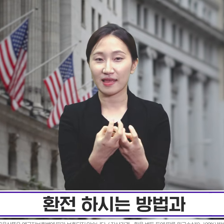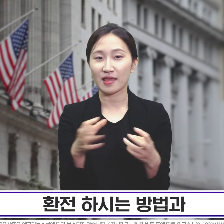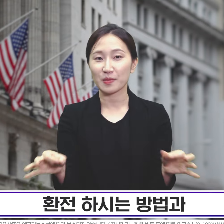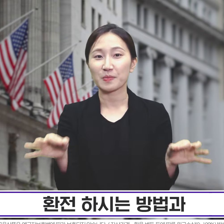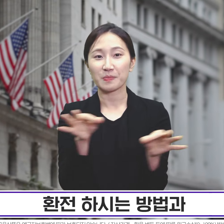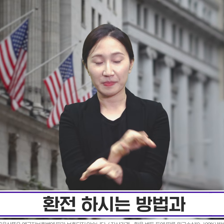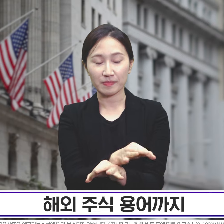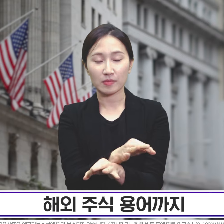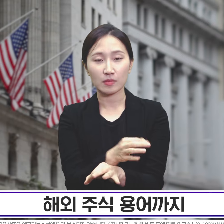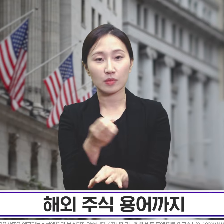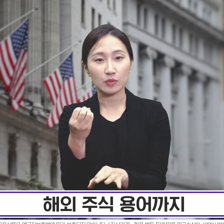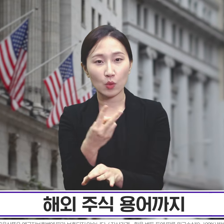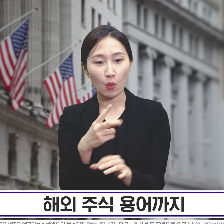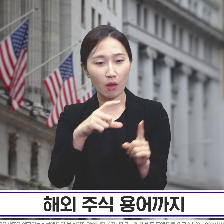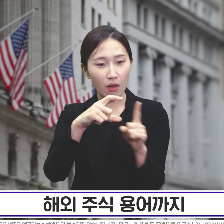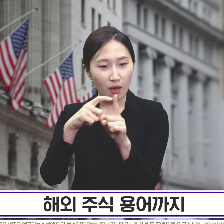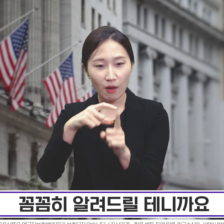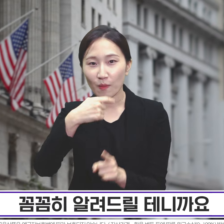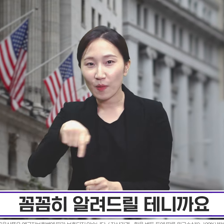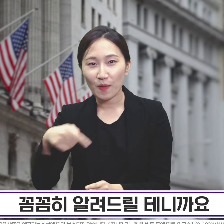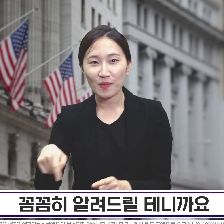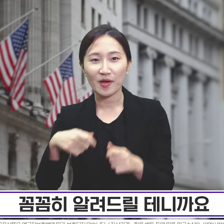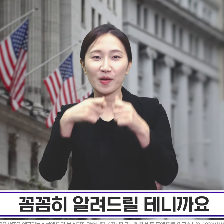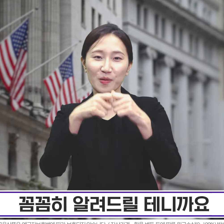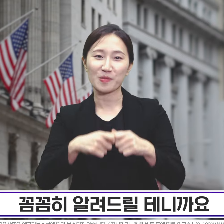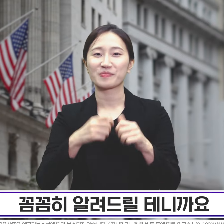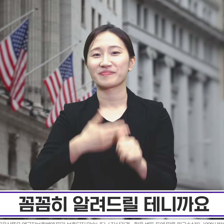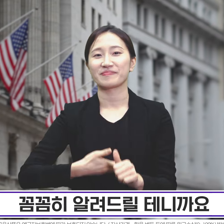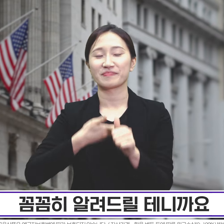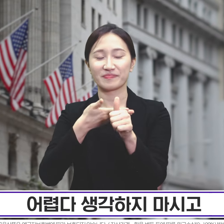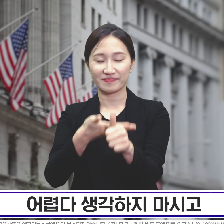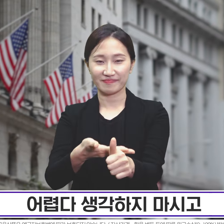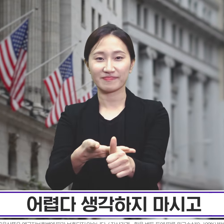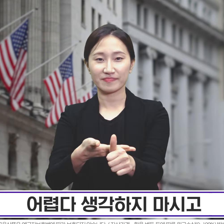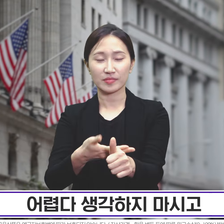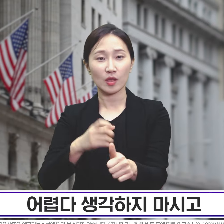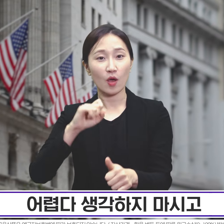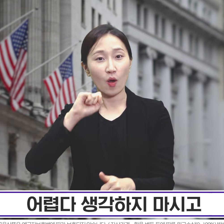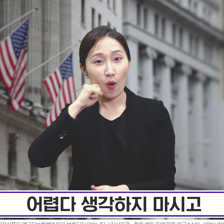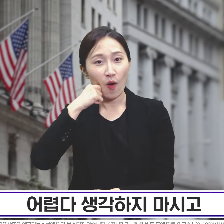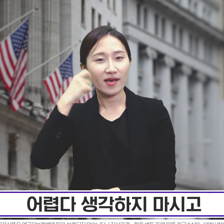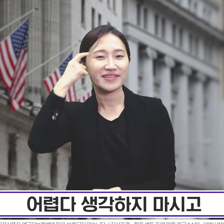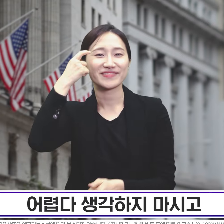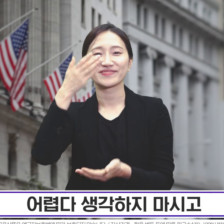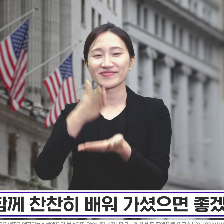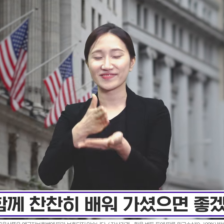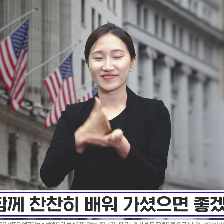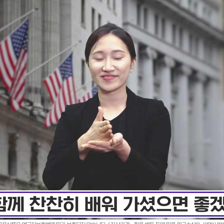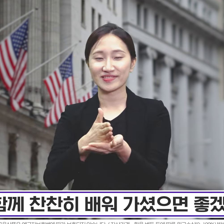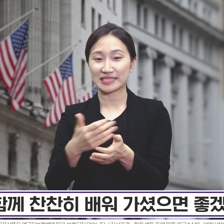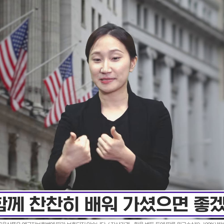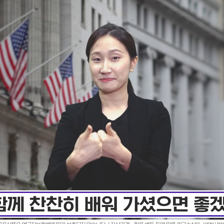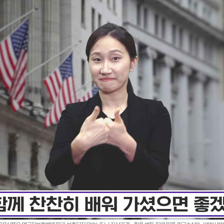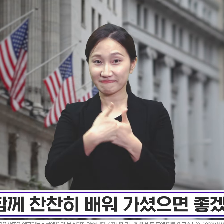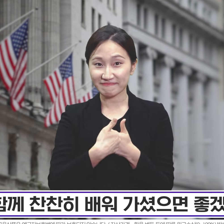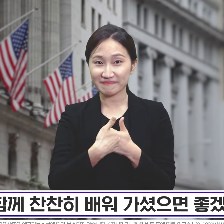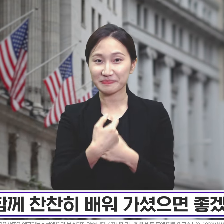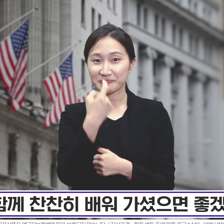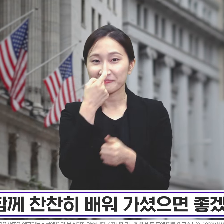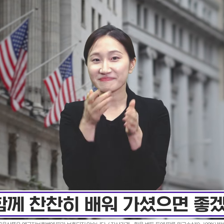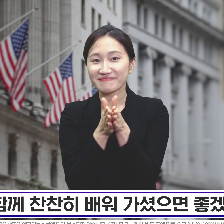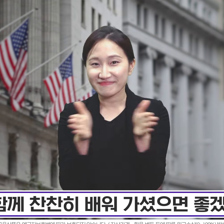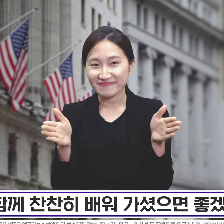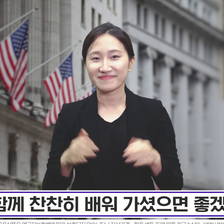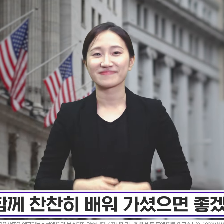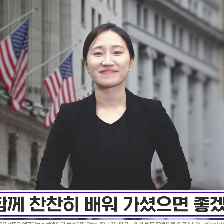환전하시는 방법과 해외 주식 용어까지 꼼꼼히 알려드릴 테니까요. 어렵다 생각하지 마시고 저와 함께 찬찬히